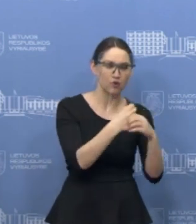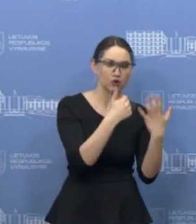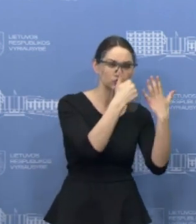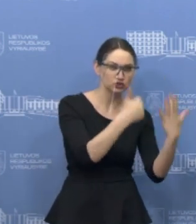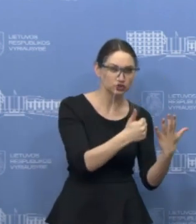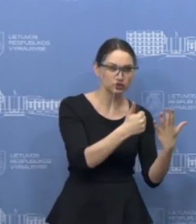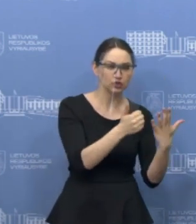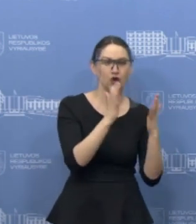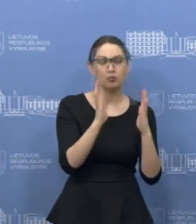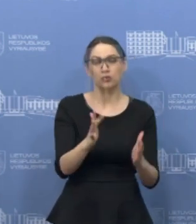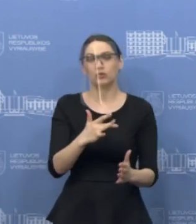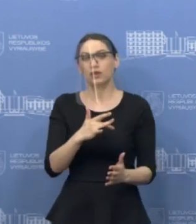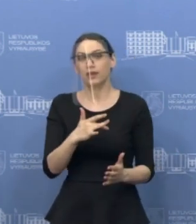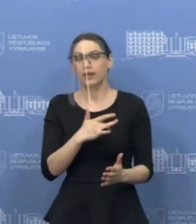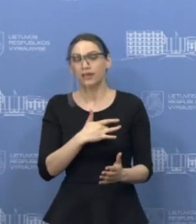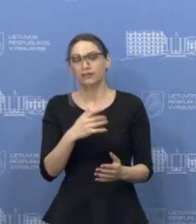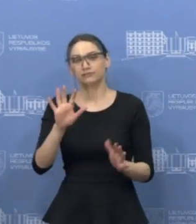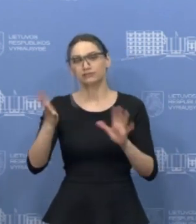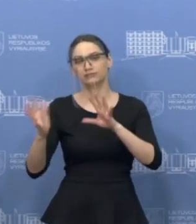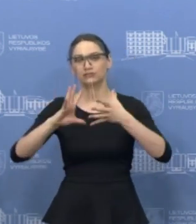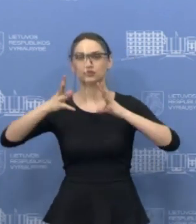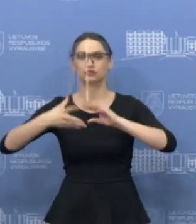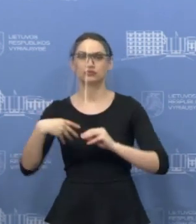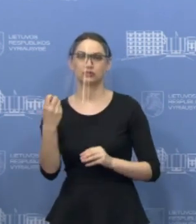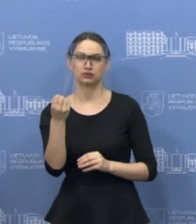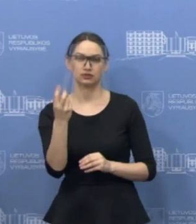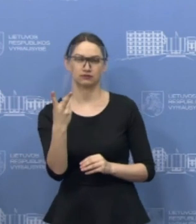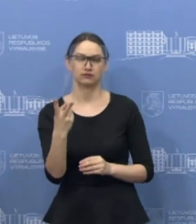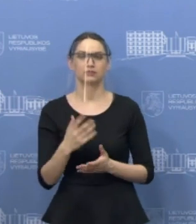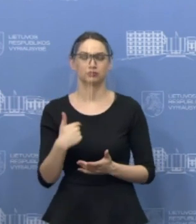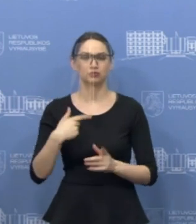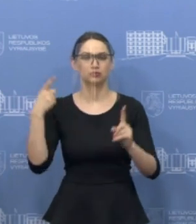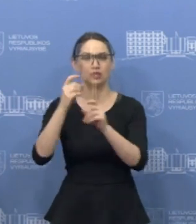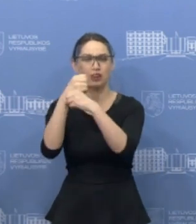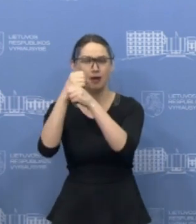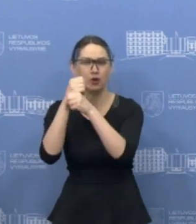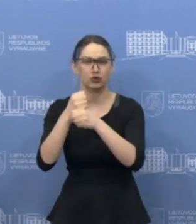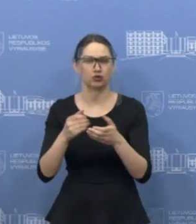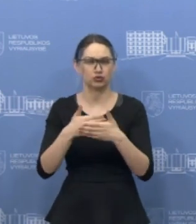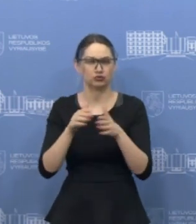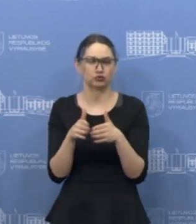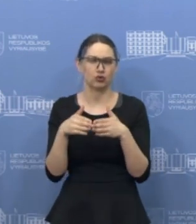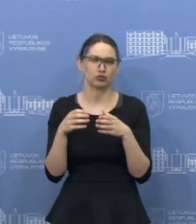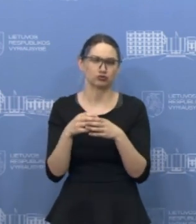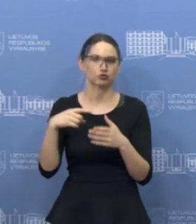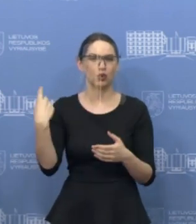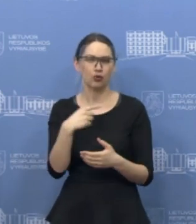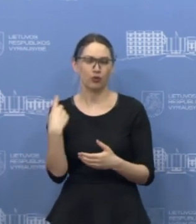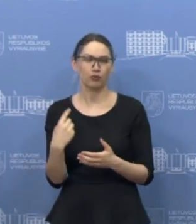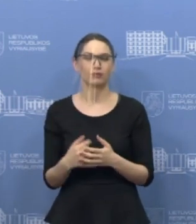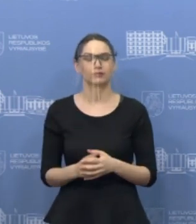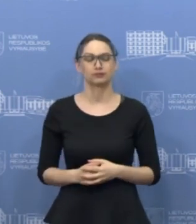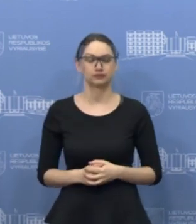šešių iki galbūt dvylikos. Toks mūsų yra tikslas ir na, toliau